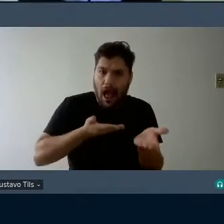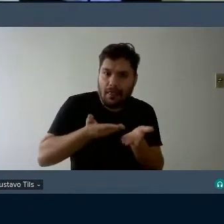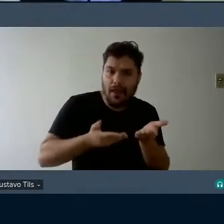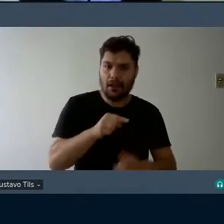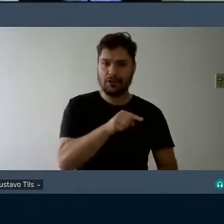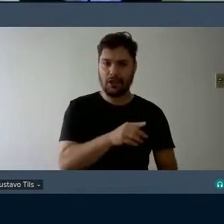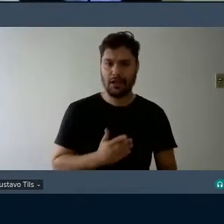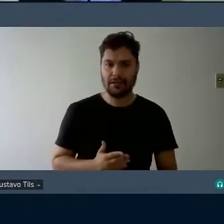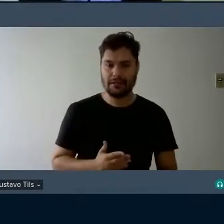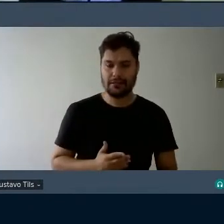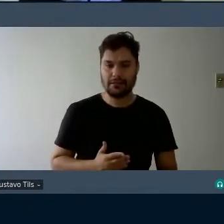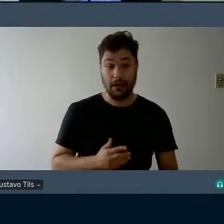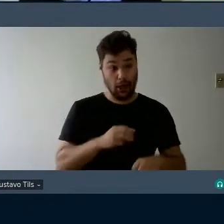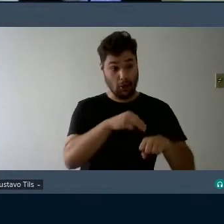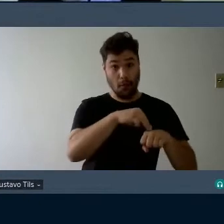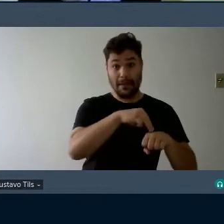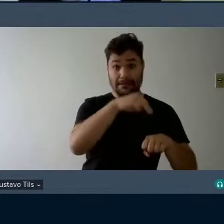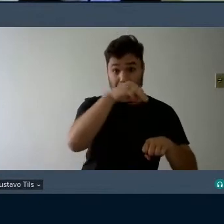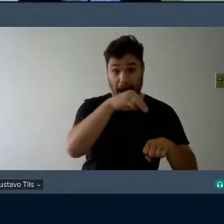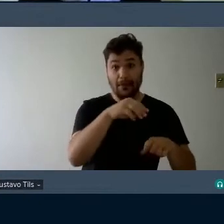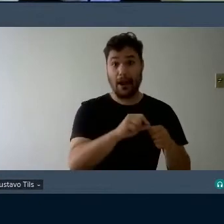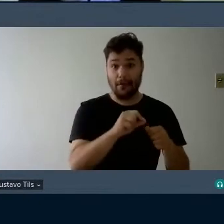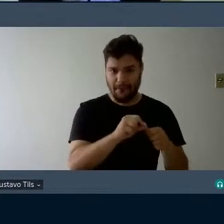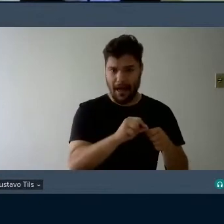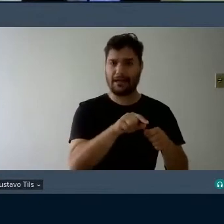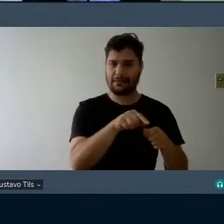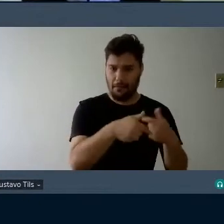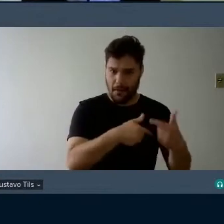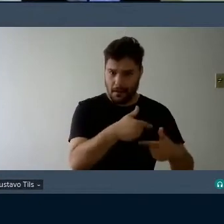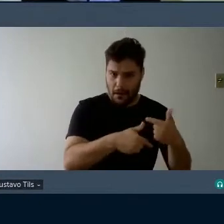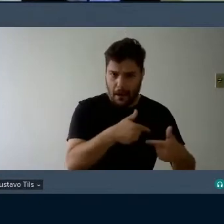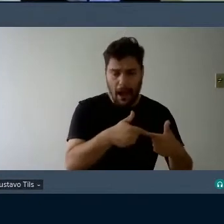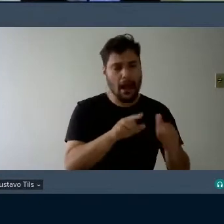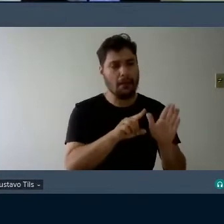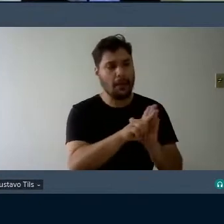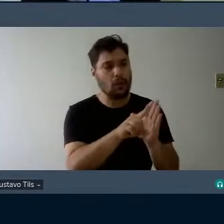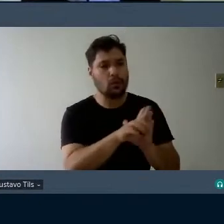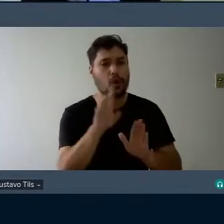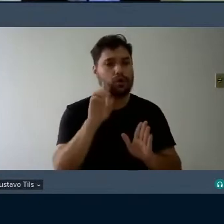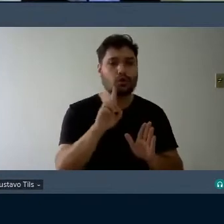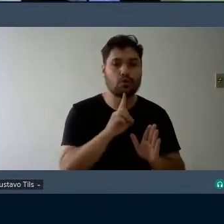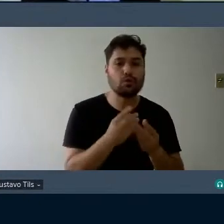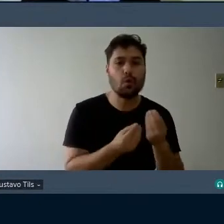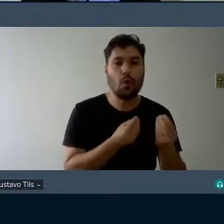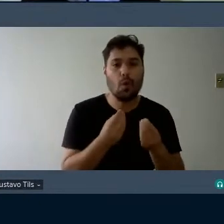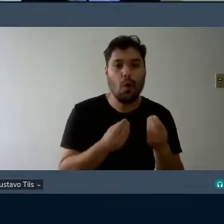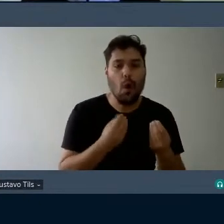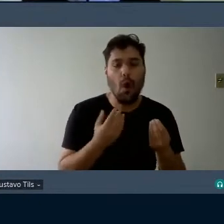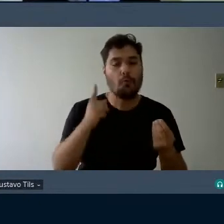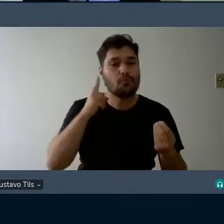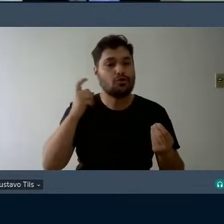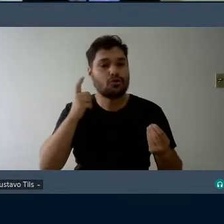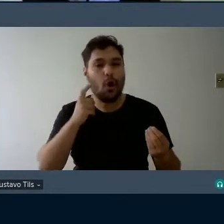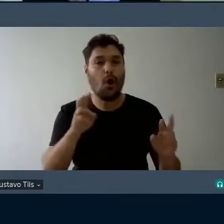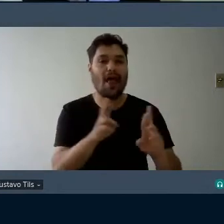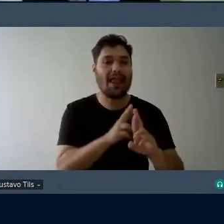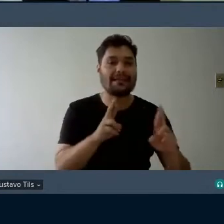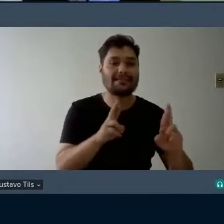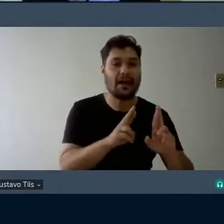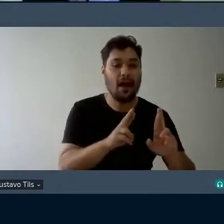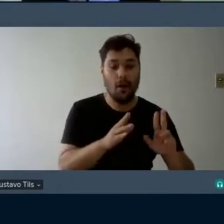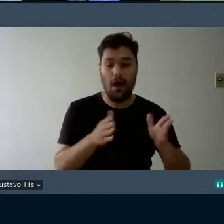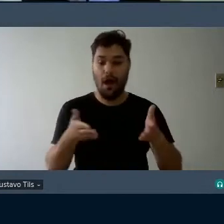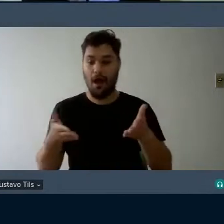mestrado ela desenvolve esse trabalho no mestrado ela foi perguntar para as pessoas surdas como era a relação com o fenômeno sonoro e agora com